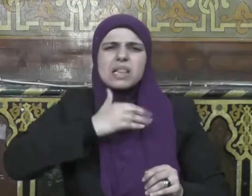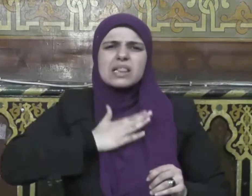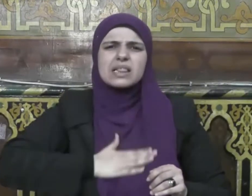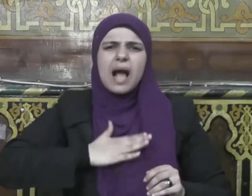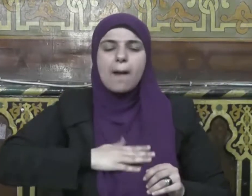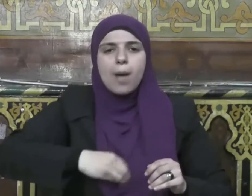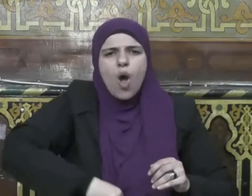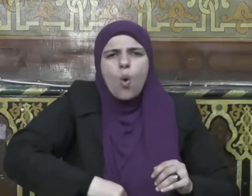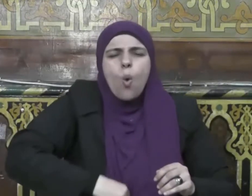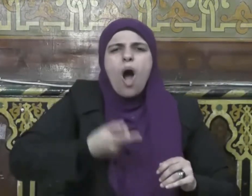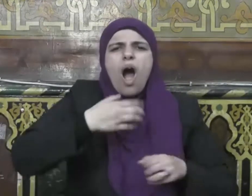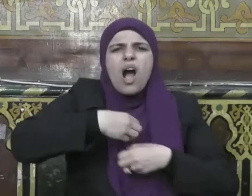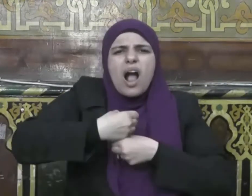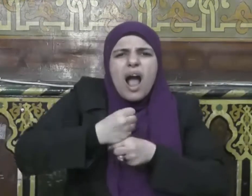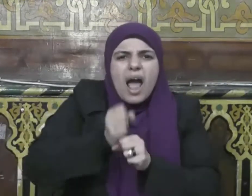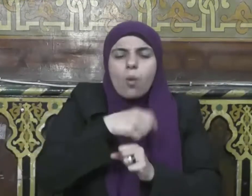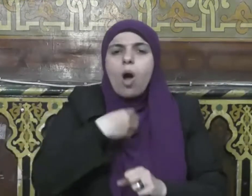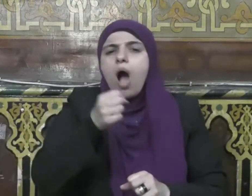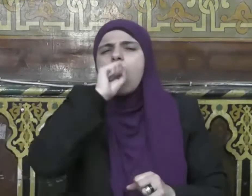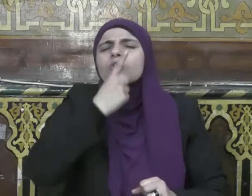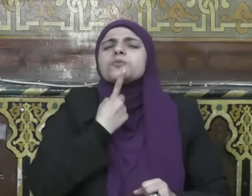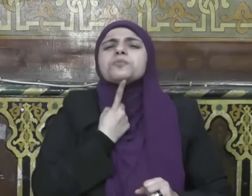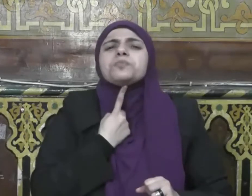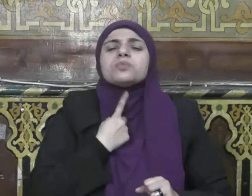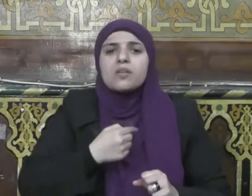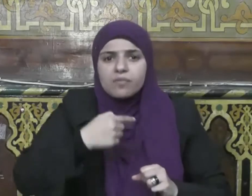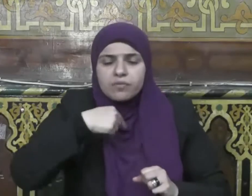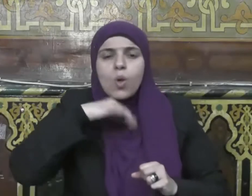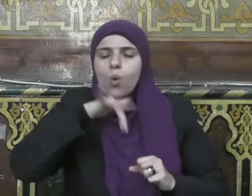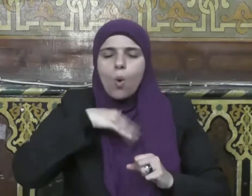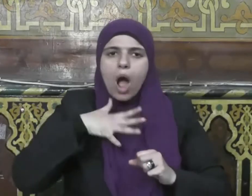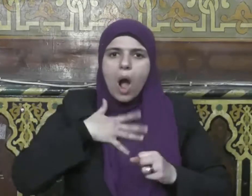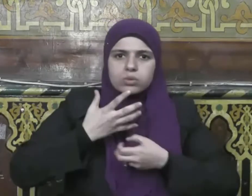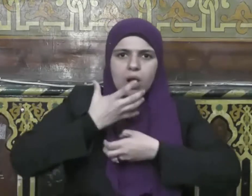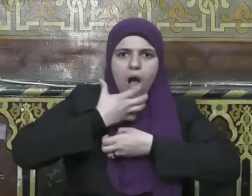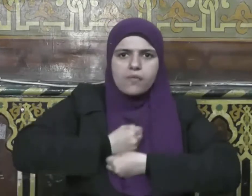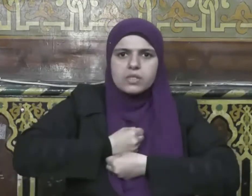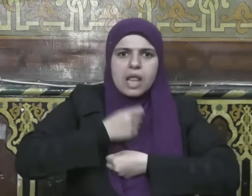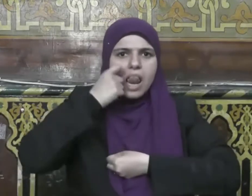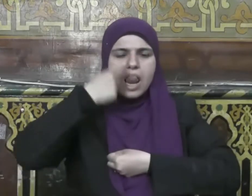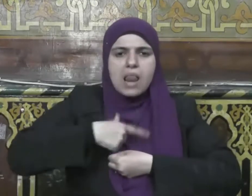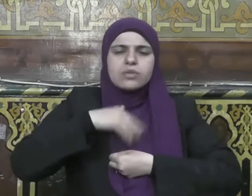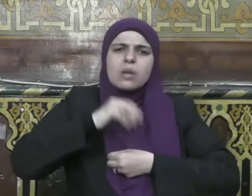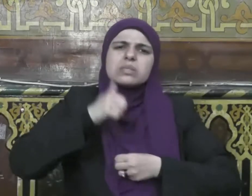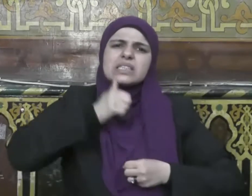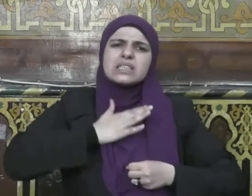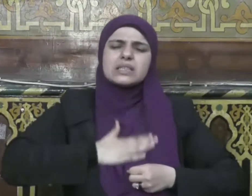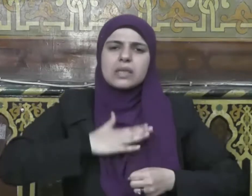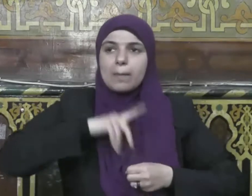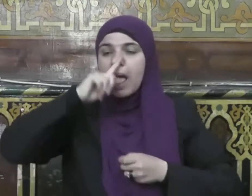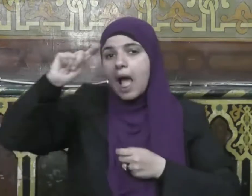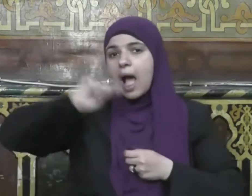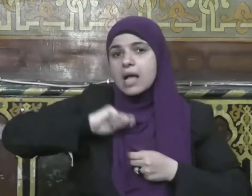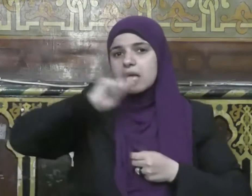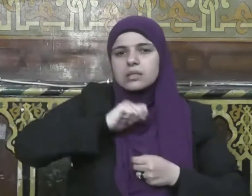ويصبر على الأذى إلى جانب التقرب لله تعالى بالطاعات المختلفة